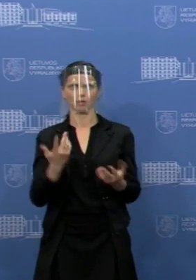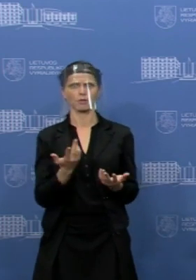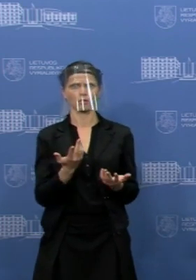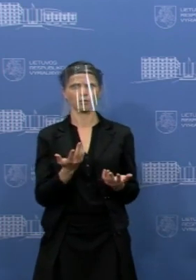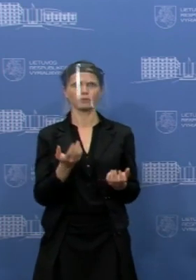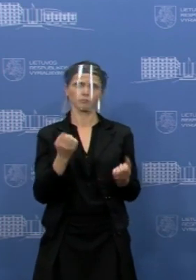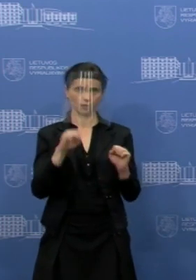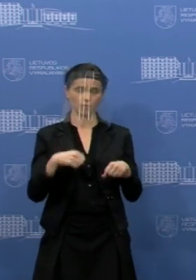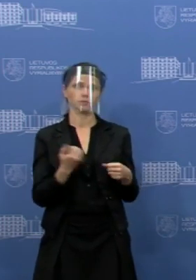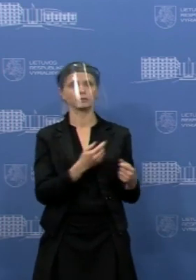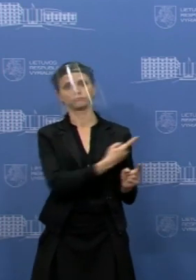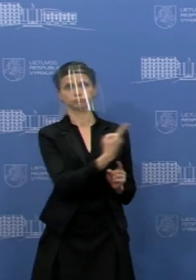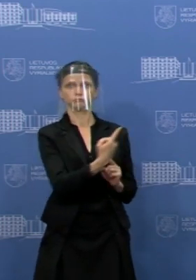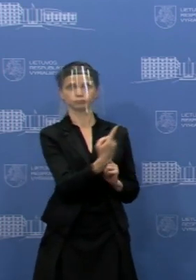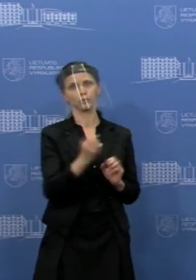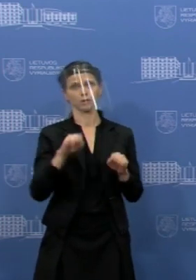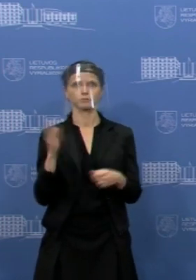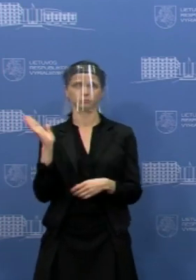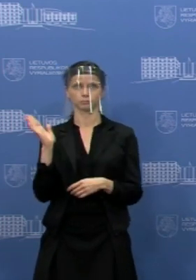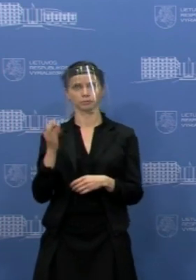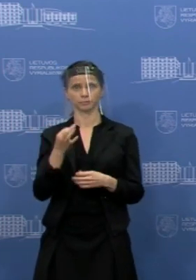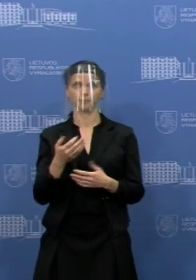jiems, tai prašom drąsiai užduokite.